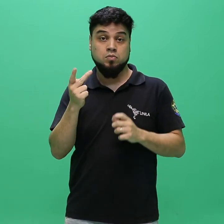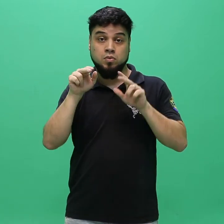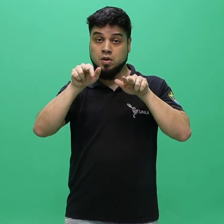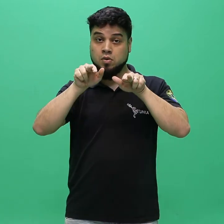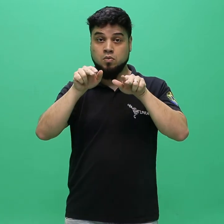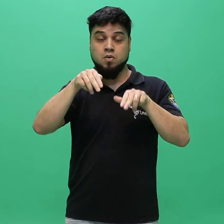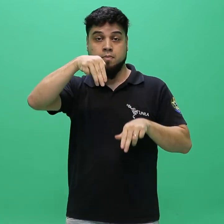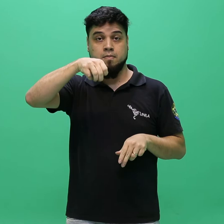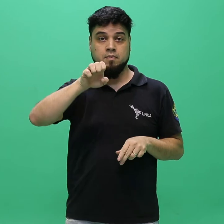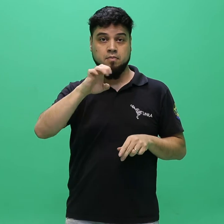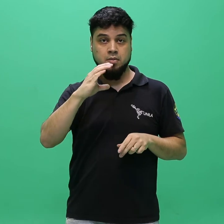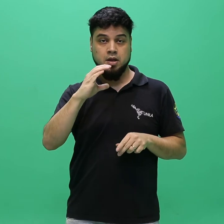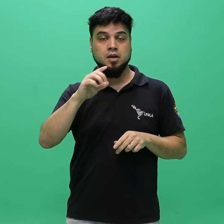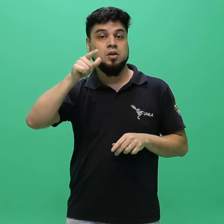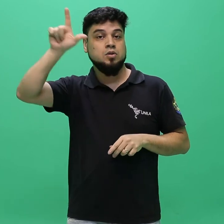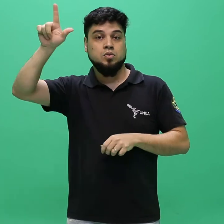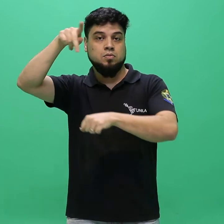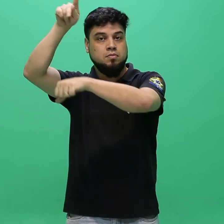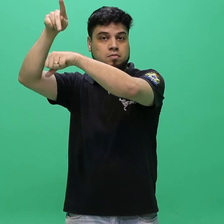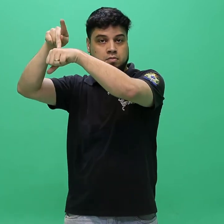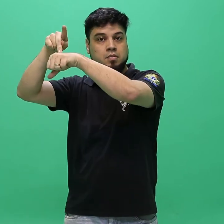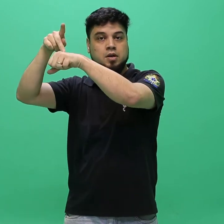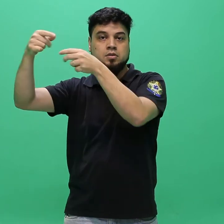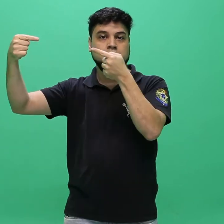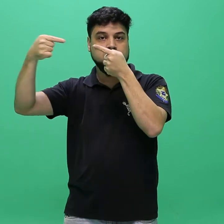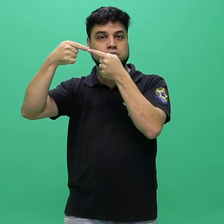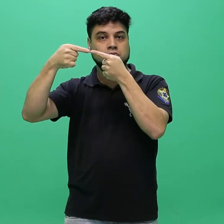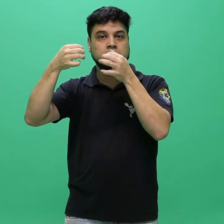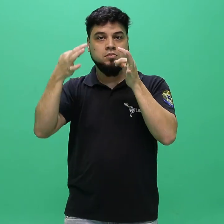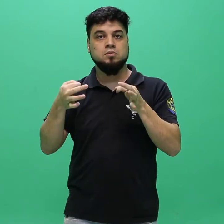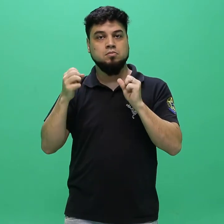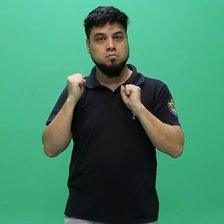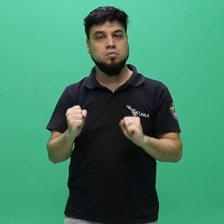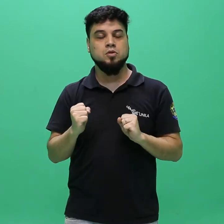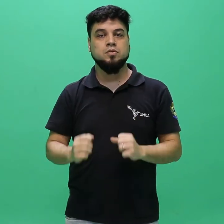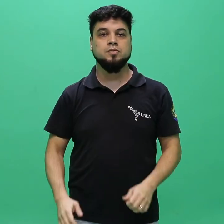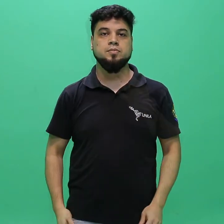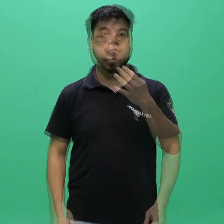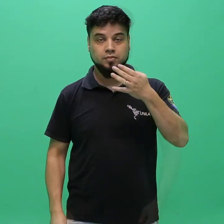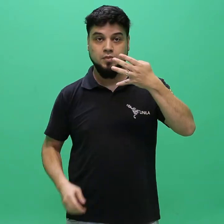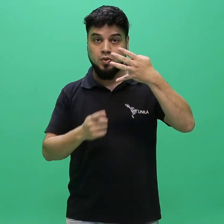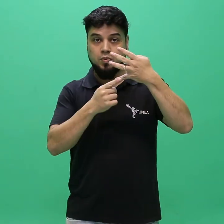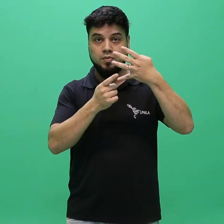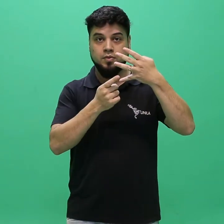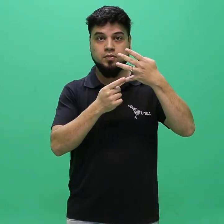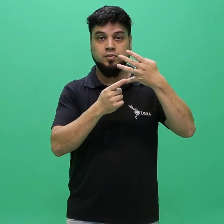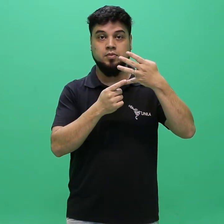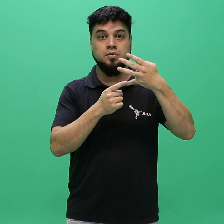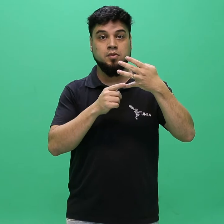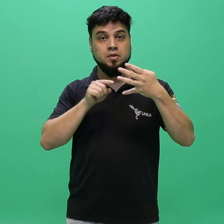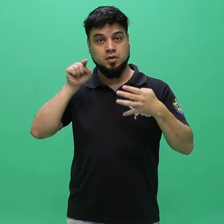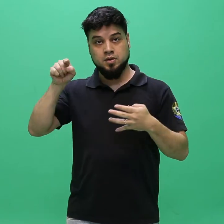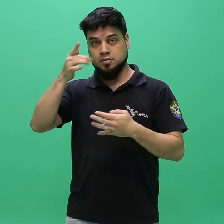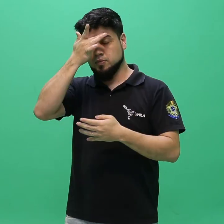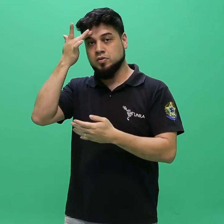caso de outros países. 4.2. tenha sido jubilado na UNILA.